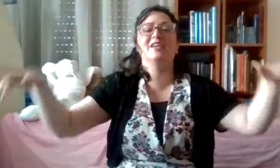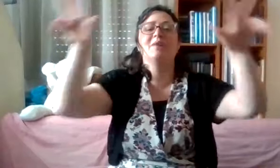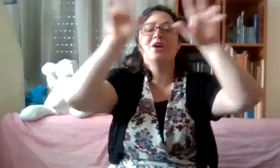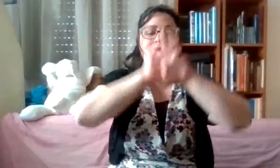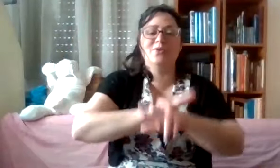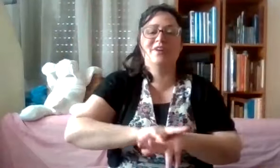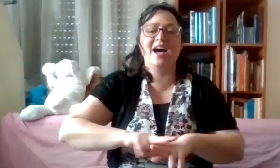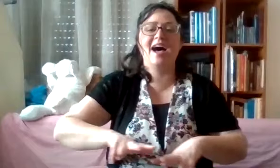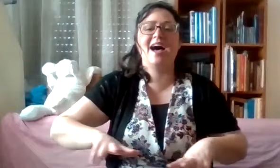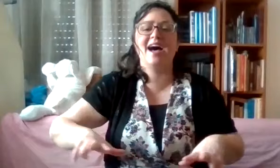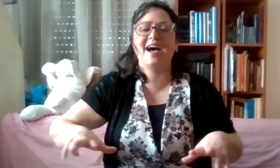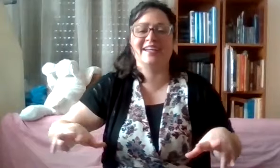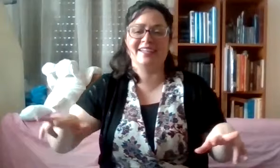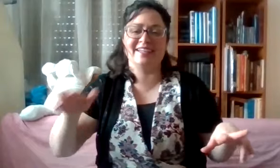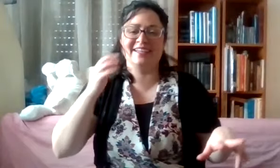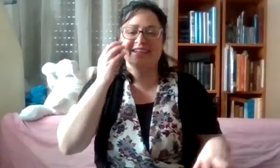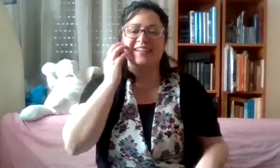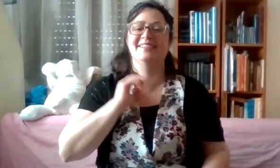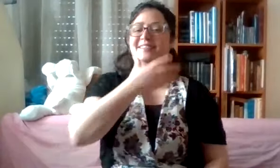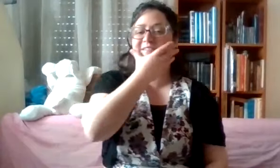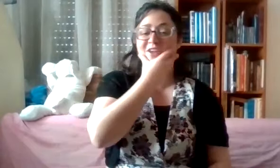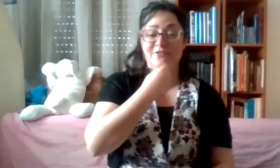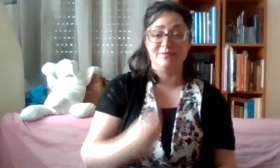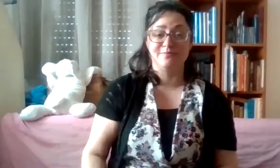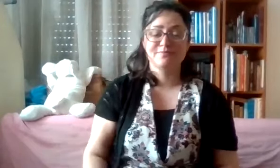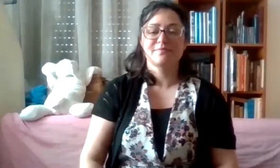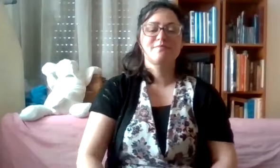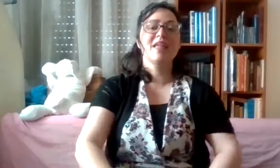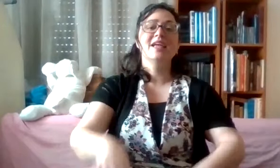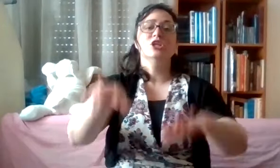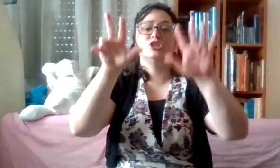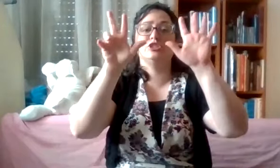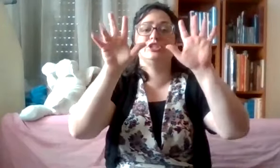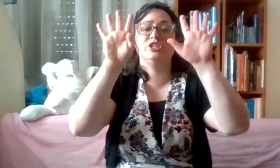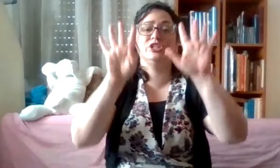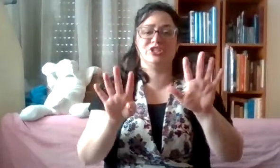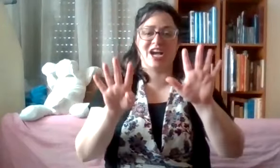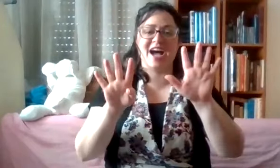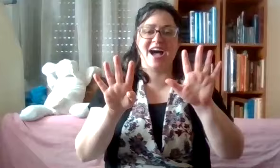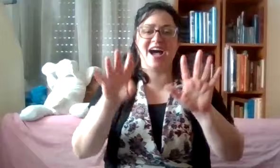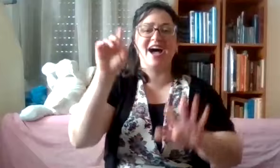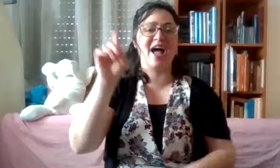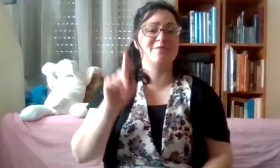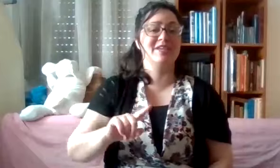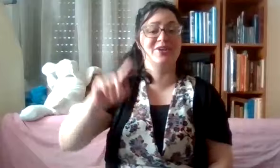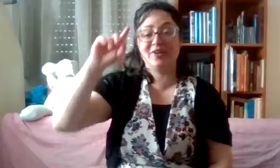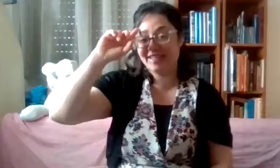ובארץ. יופי. שתישה מי יודע.